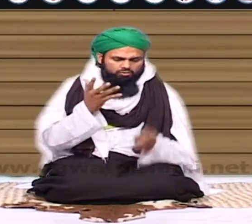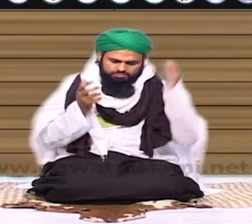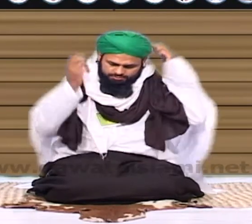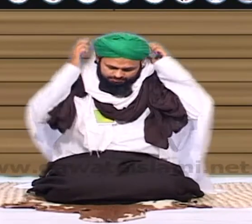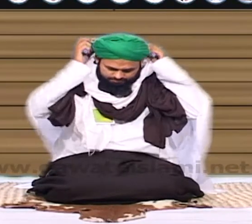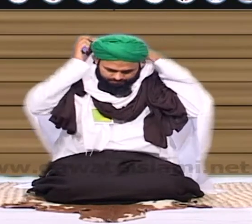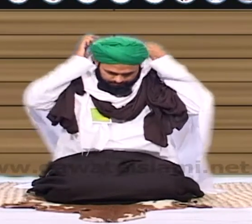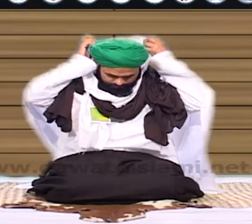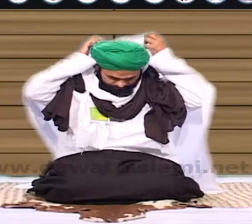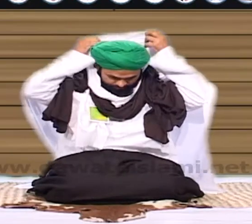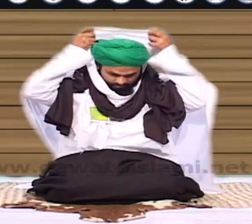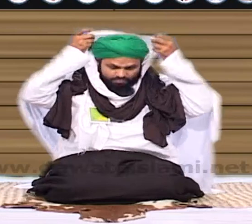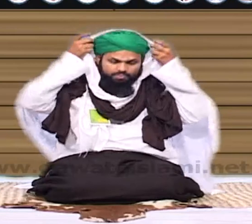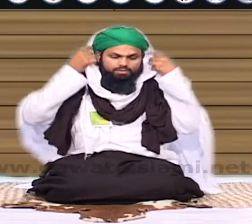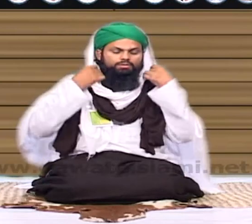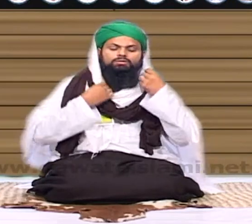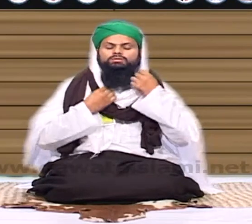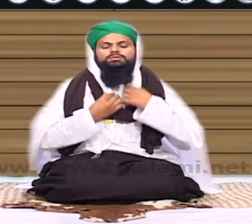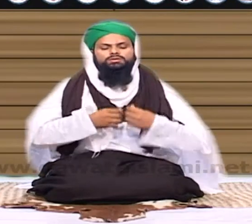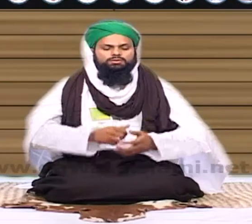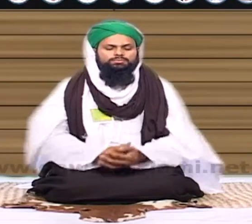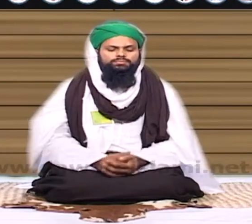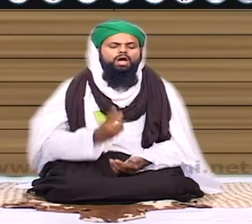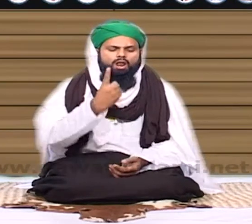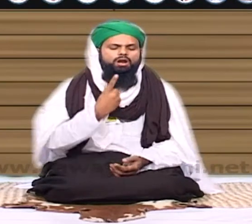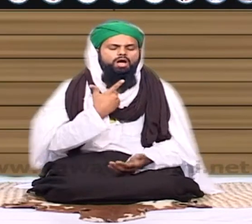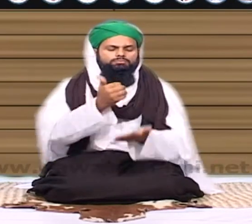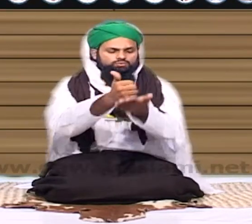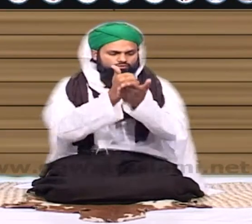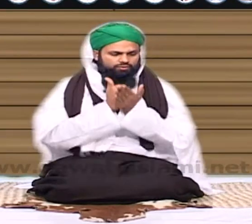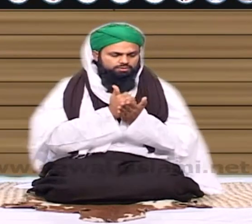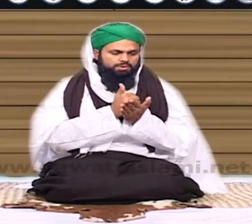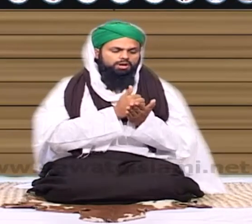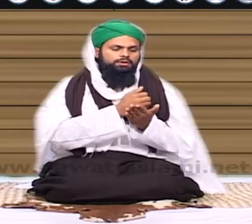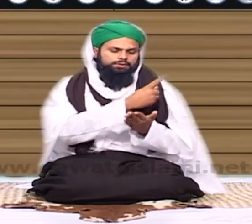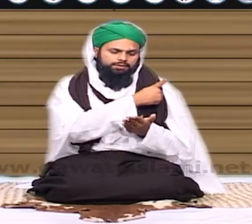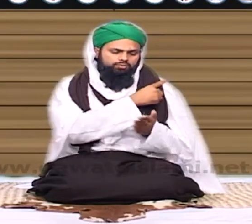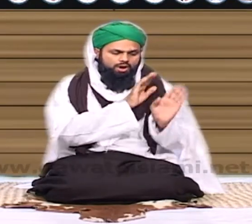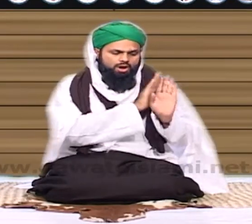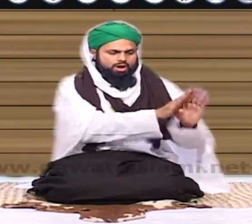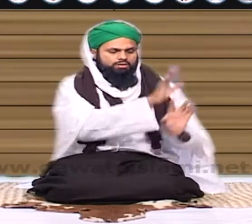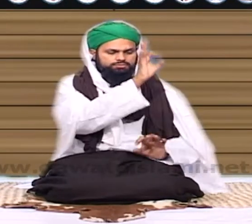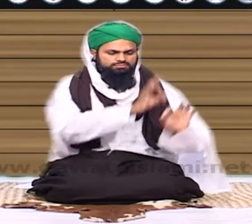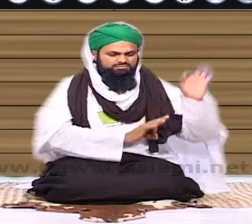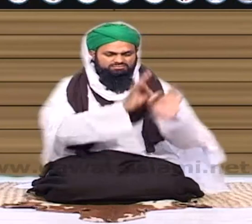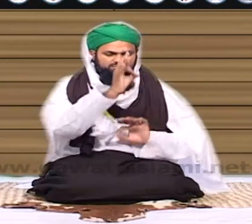کا پسا بھی نہیں چلتا اللہ کرے کہ ہم اس غیبت سے بچیں اس طرح